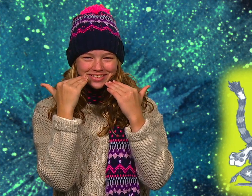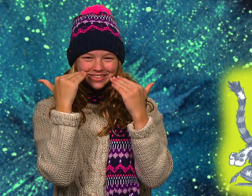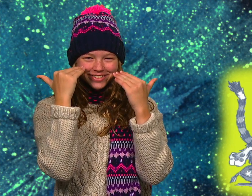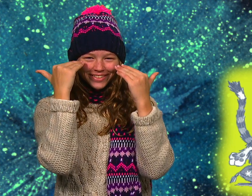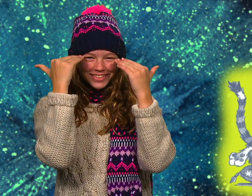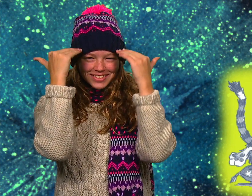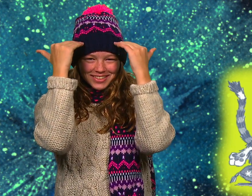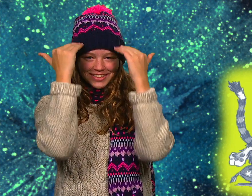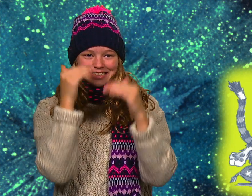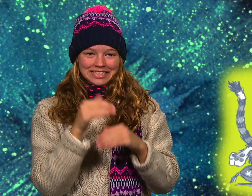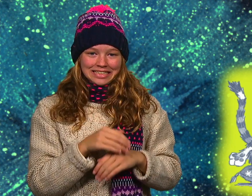Soja wird ein bisschen rot.